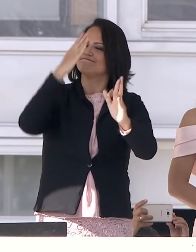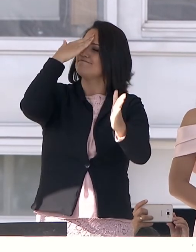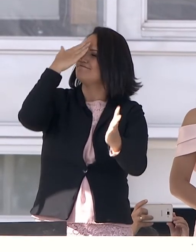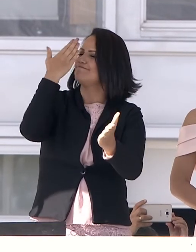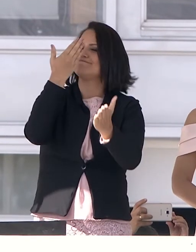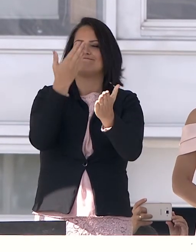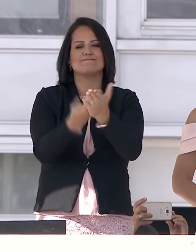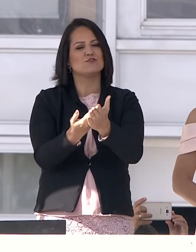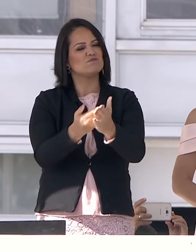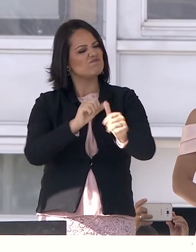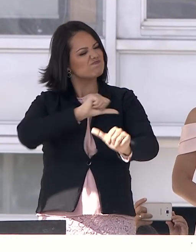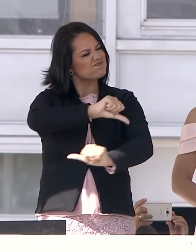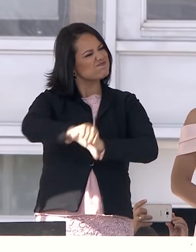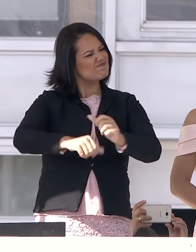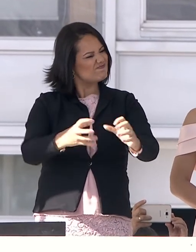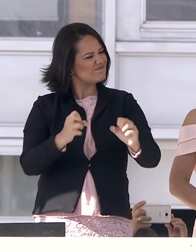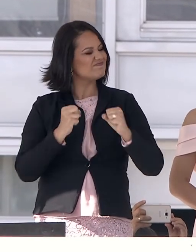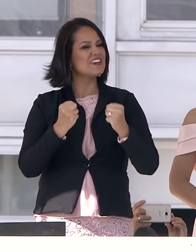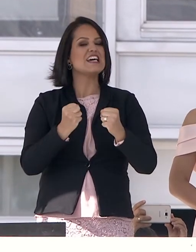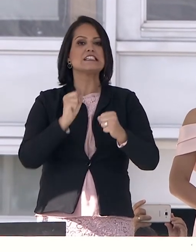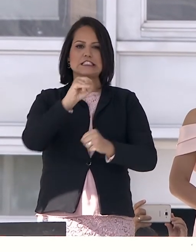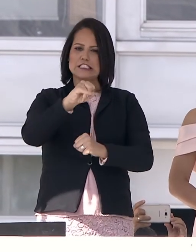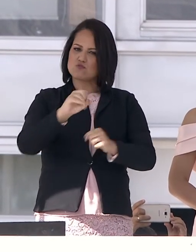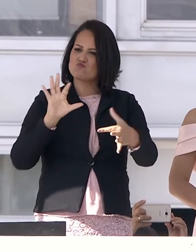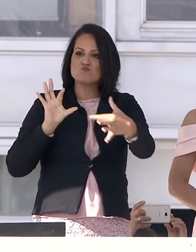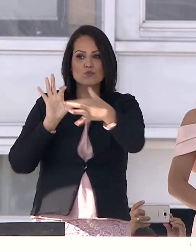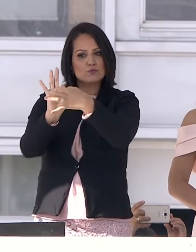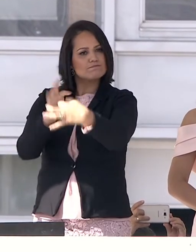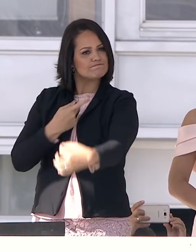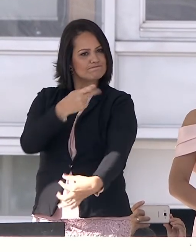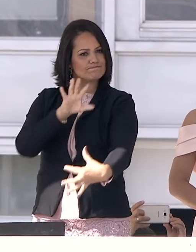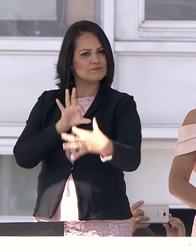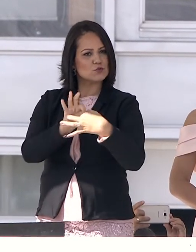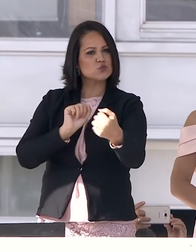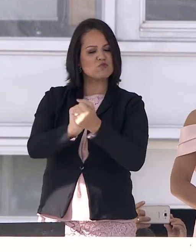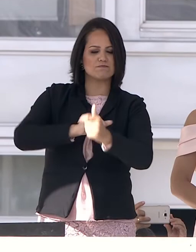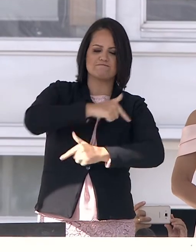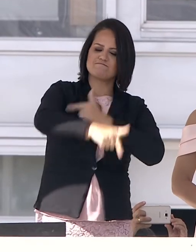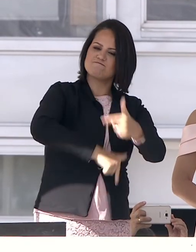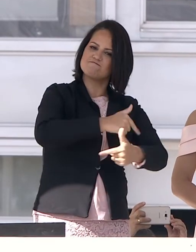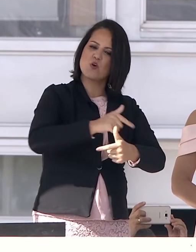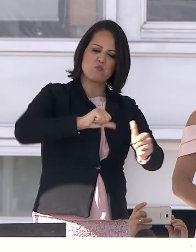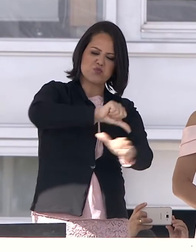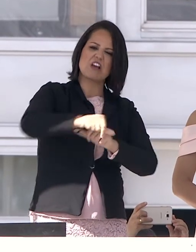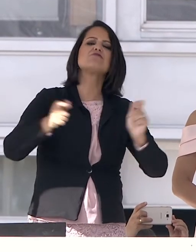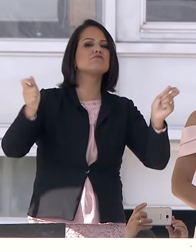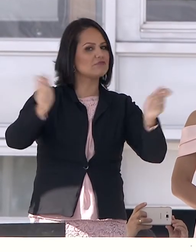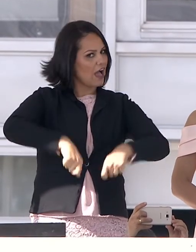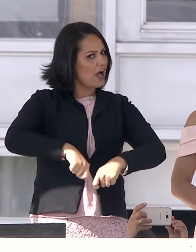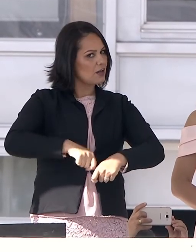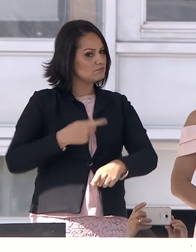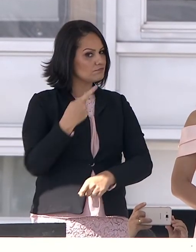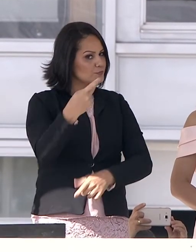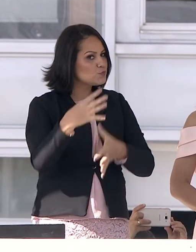e lembrar que, se trabalharmos juntos, essa mudança será possível.